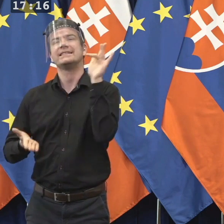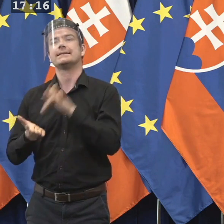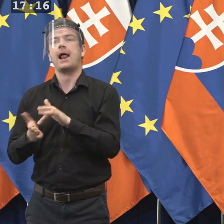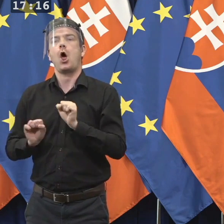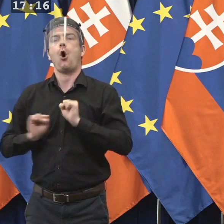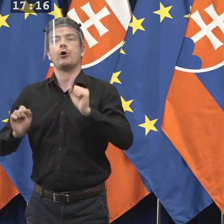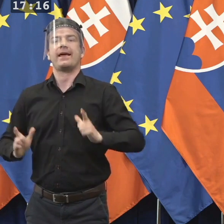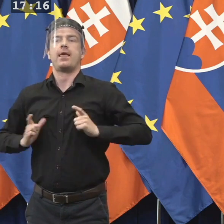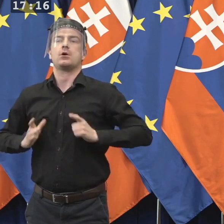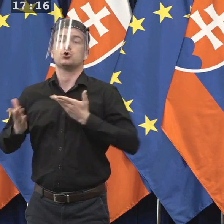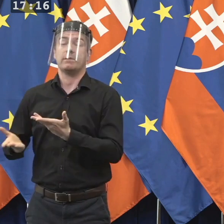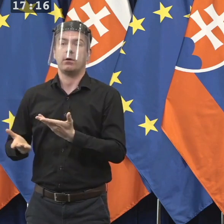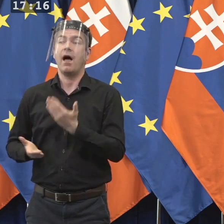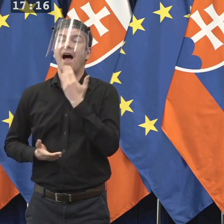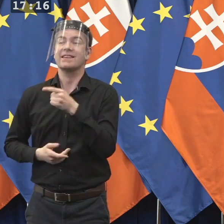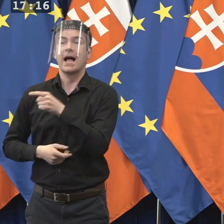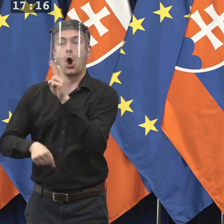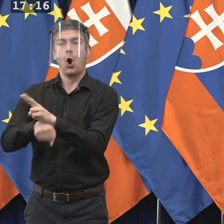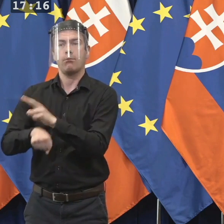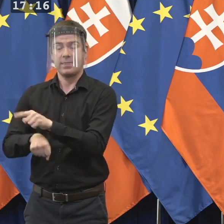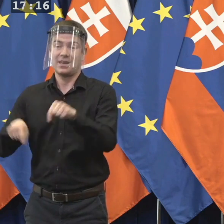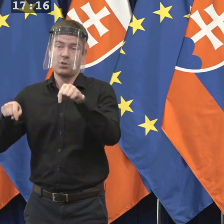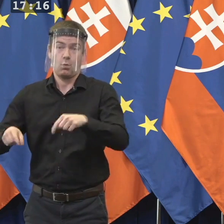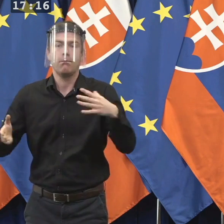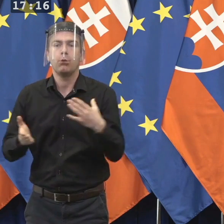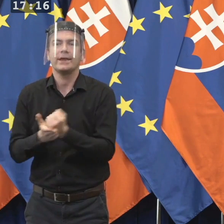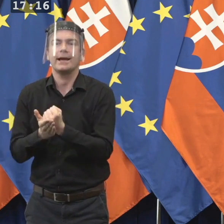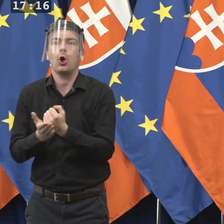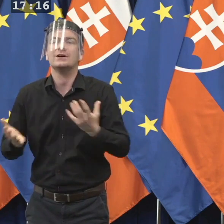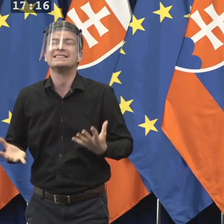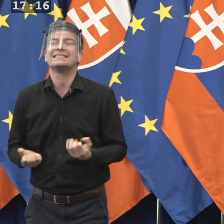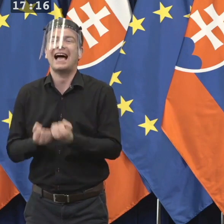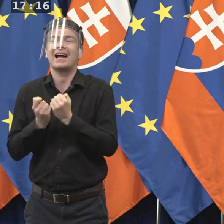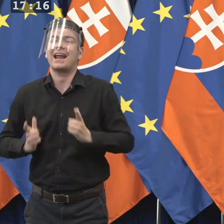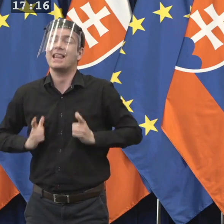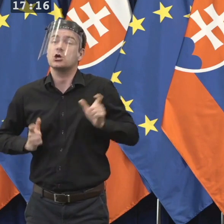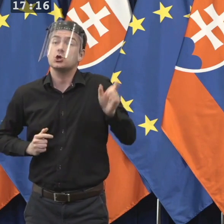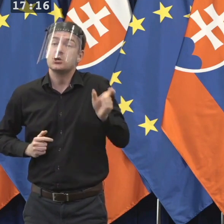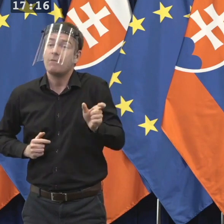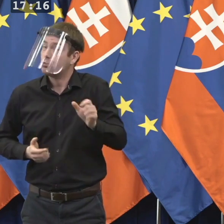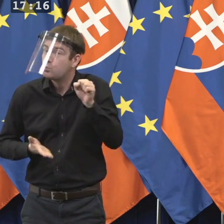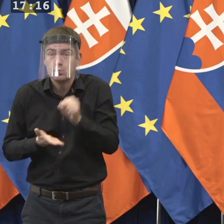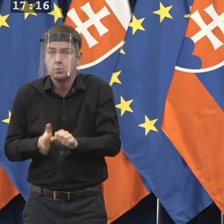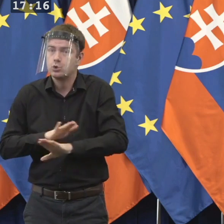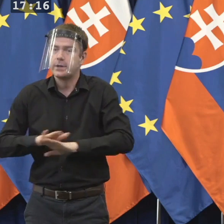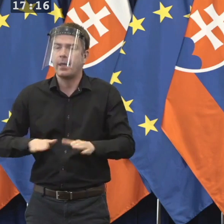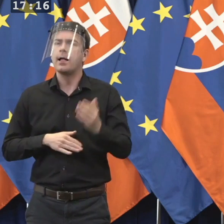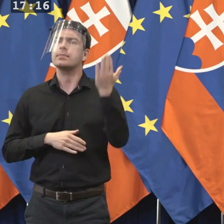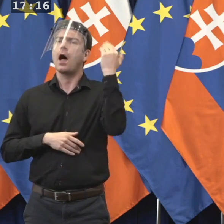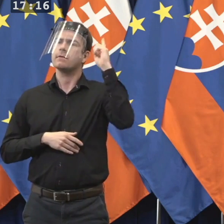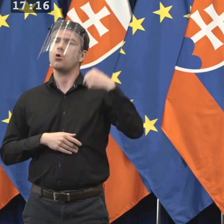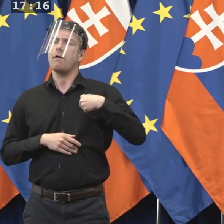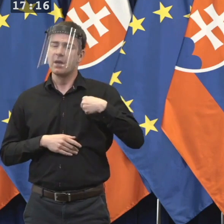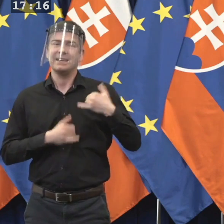Slovensku podarilo niekoľko stoviek životov uchrániť. A v minulosti vieme, že niekoľko stoviek ľudí, práve ktorí